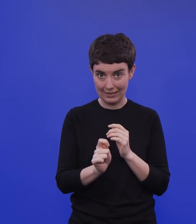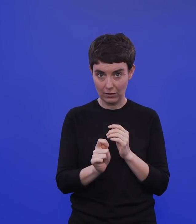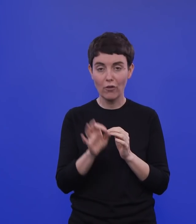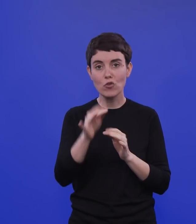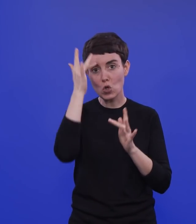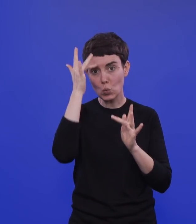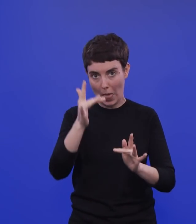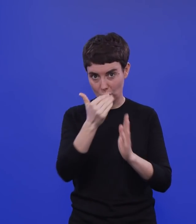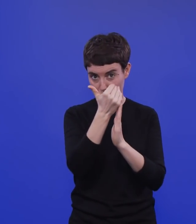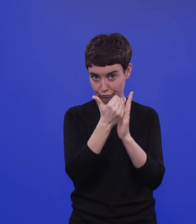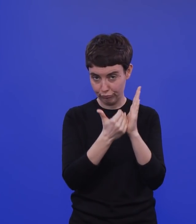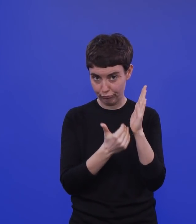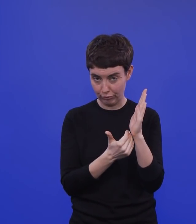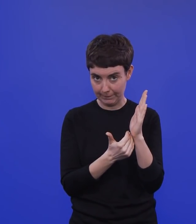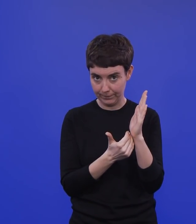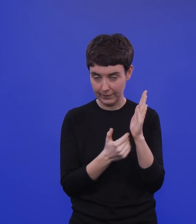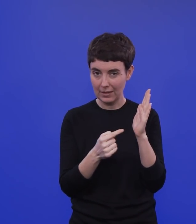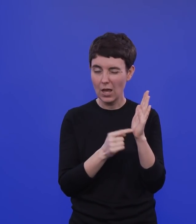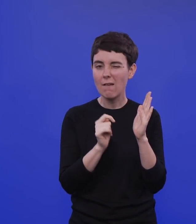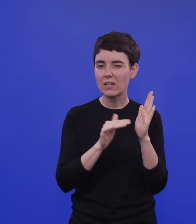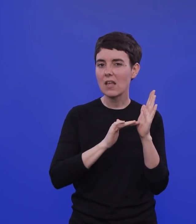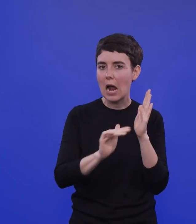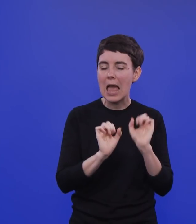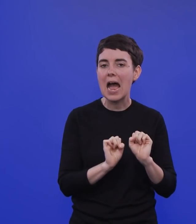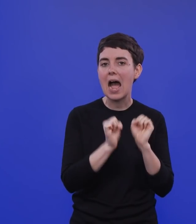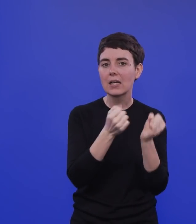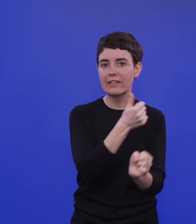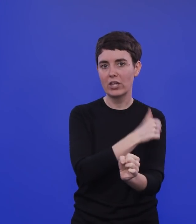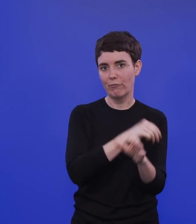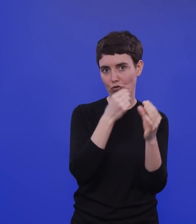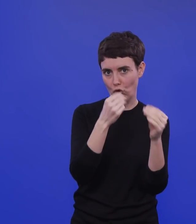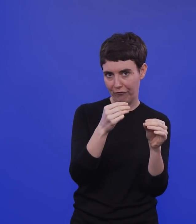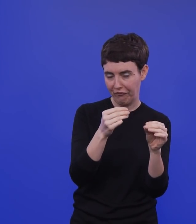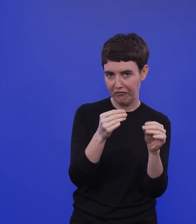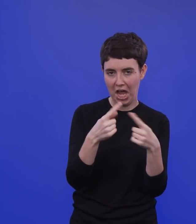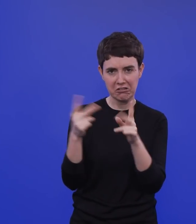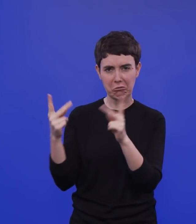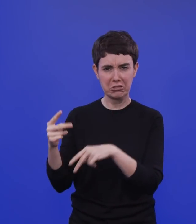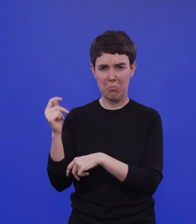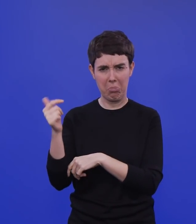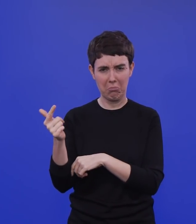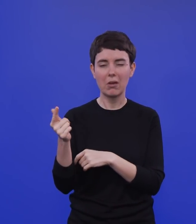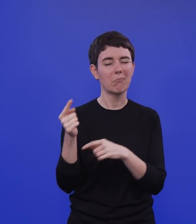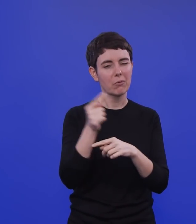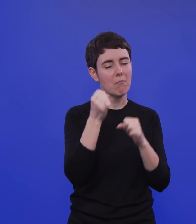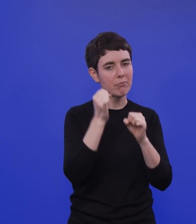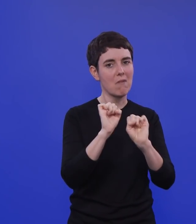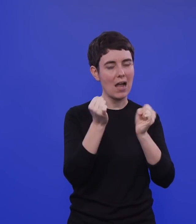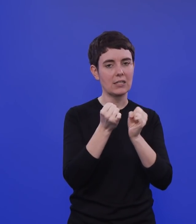Fast alle davon sind aktive Impfstoffe. Also da sind kaum andere Konzepte dabei. Und ganz